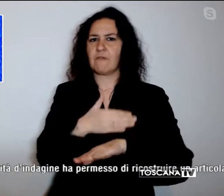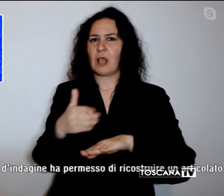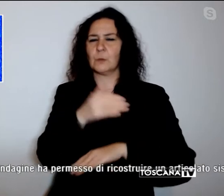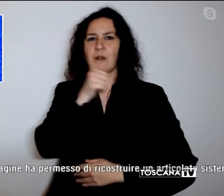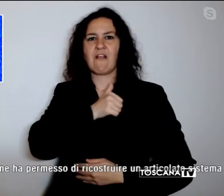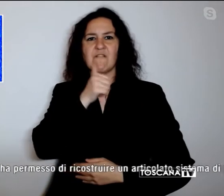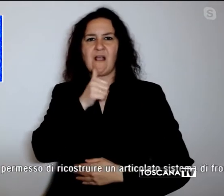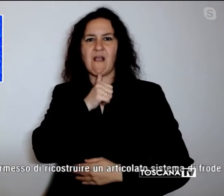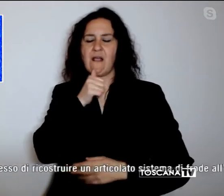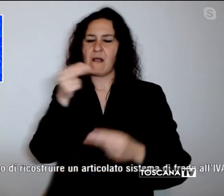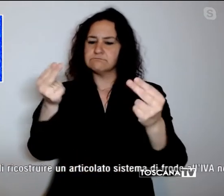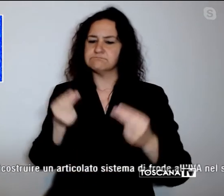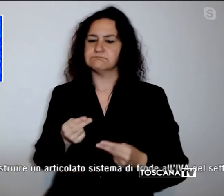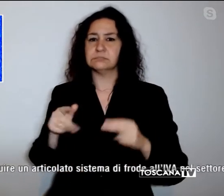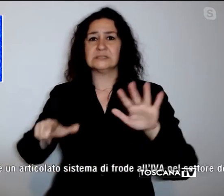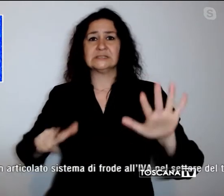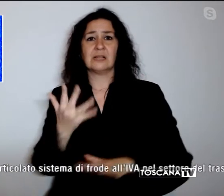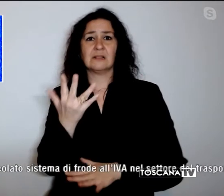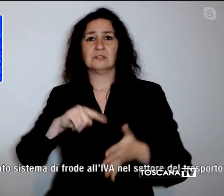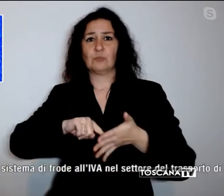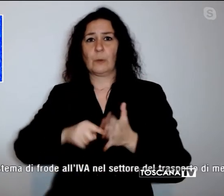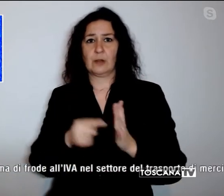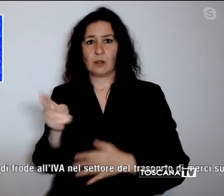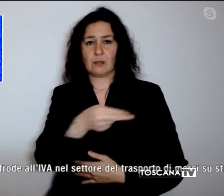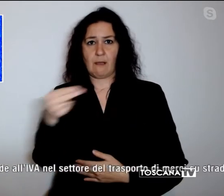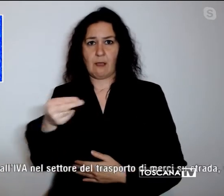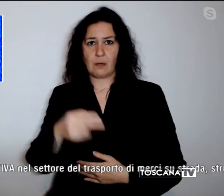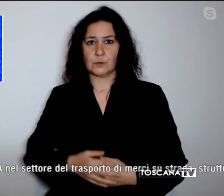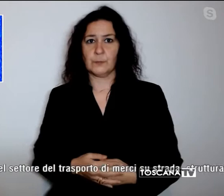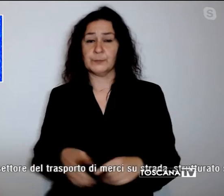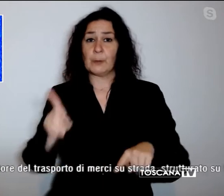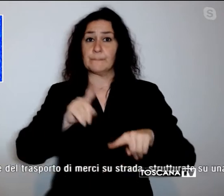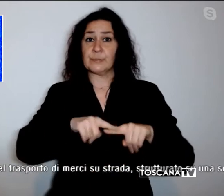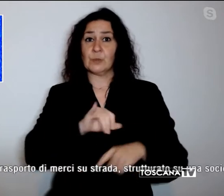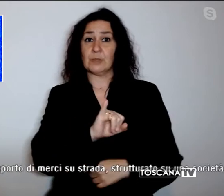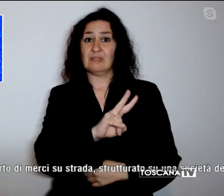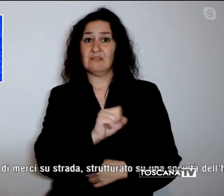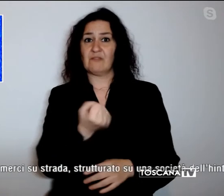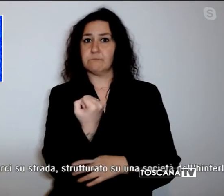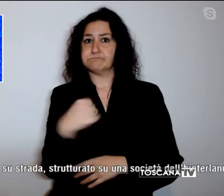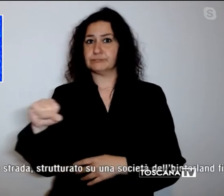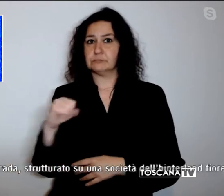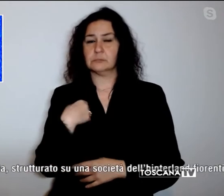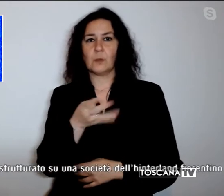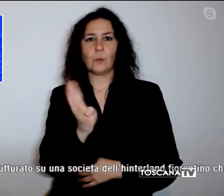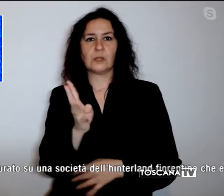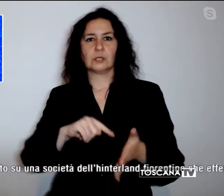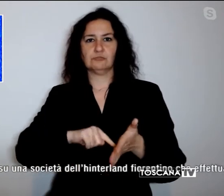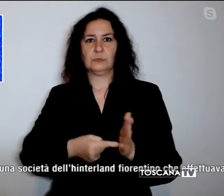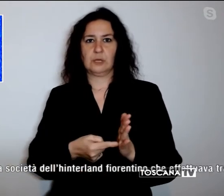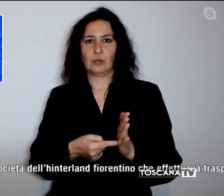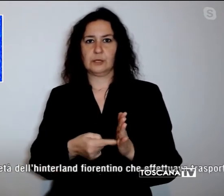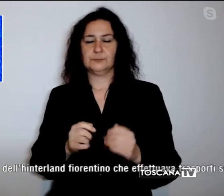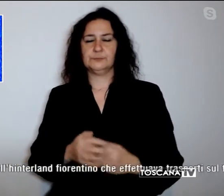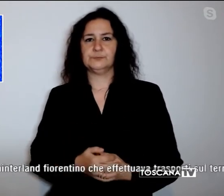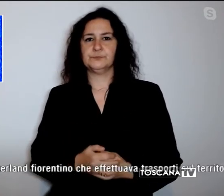75 milioni di euro e un'evasione IVA per 14 milioni. L'attività